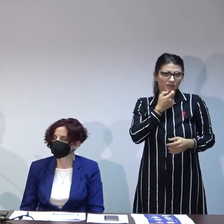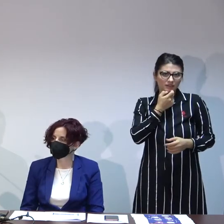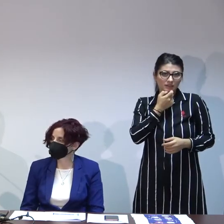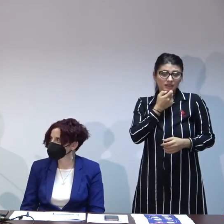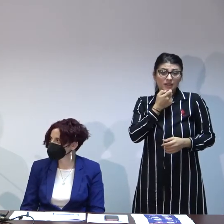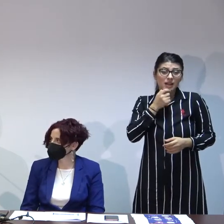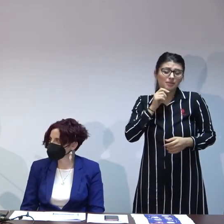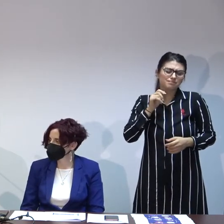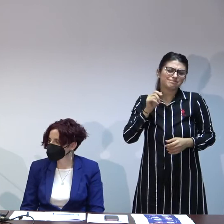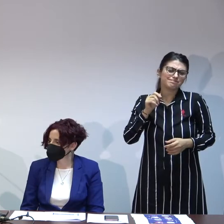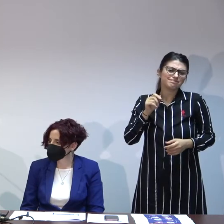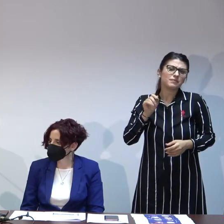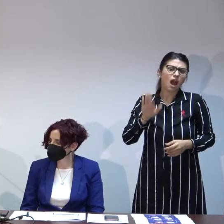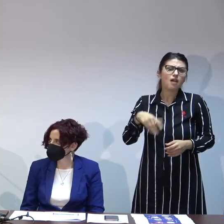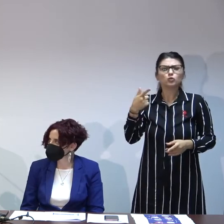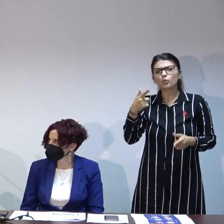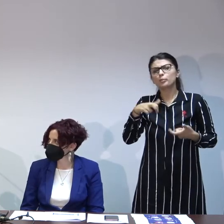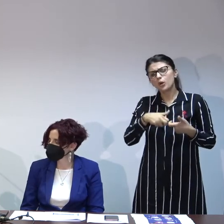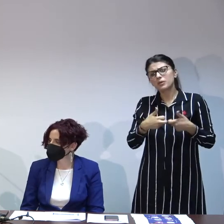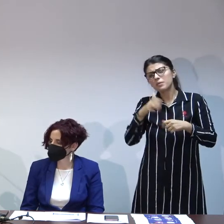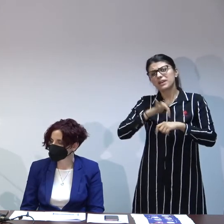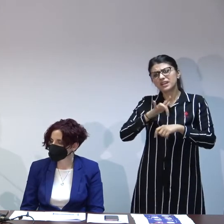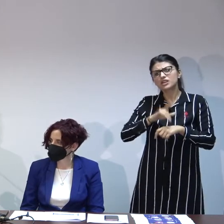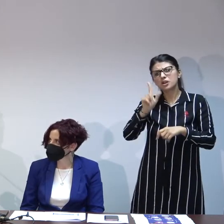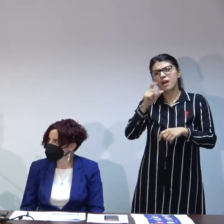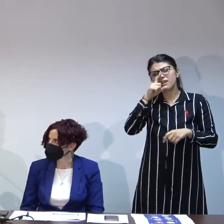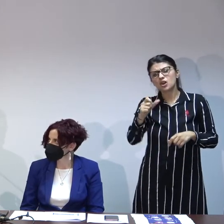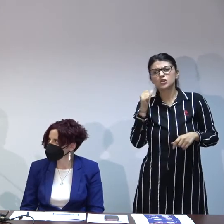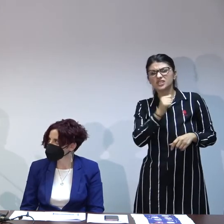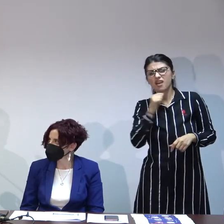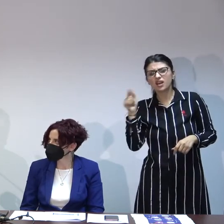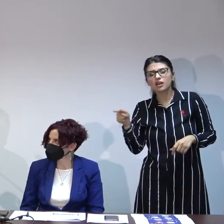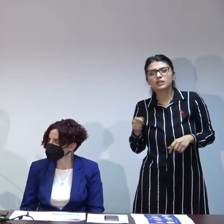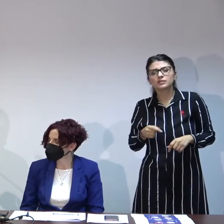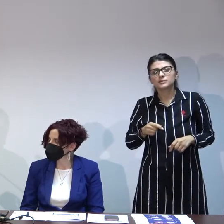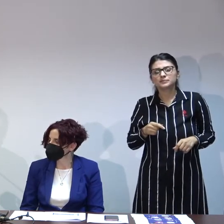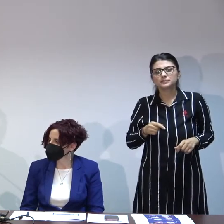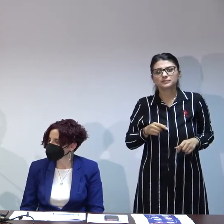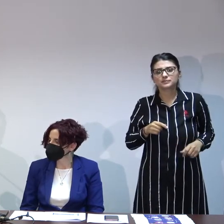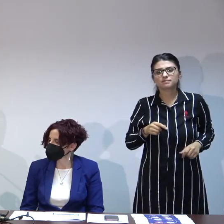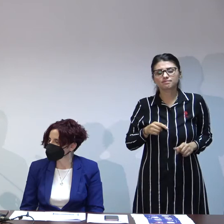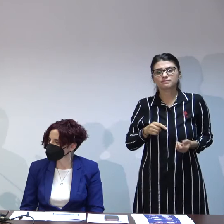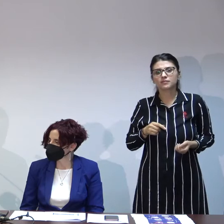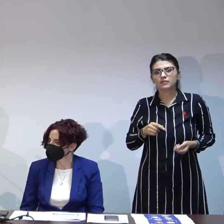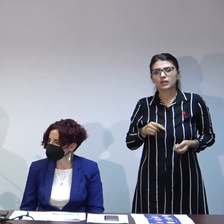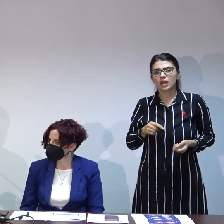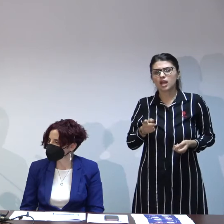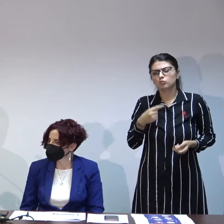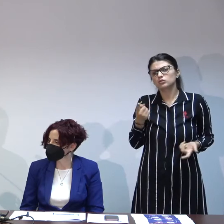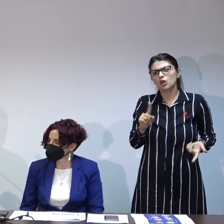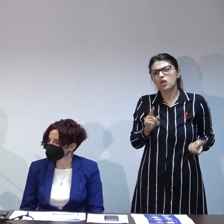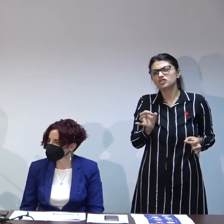avut niște diagnostice cel mai sever dintre ele s-a dovedit să nu fie cel mai precis ca să spun așa